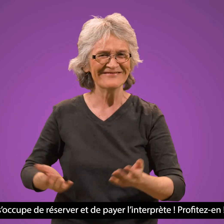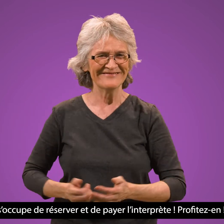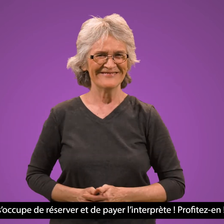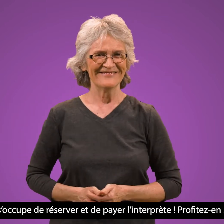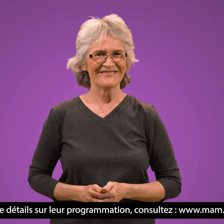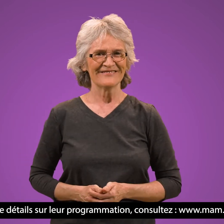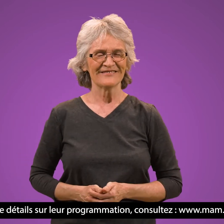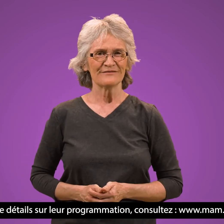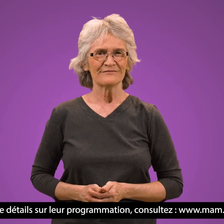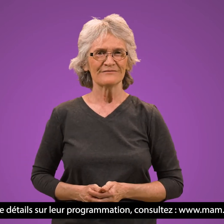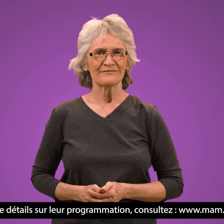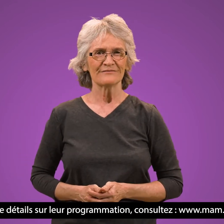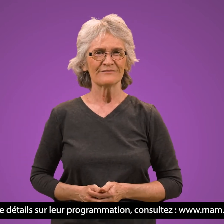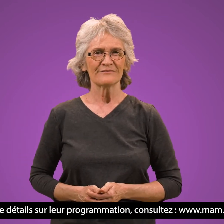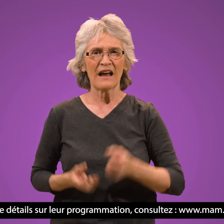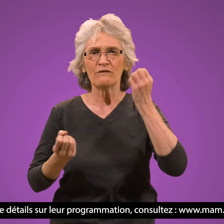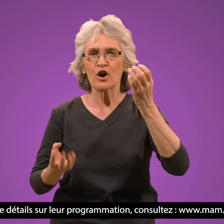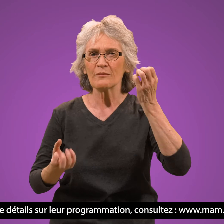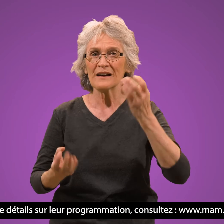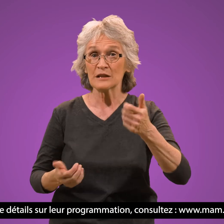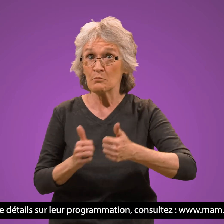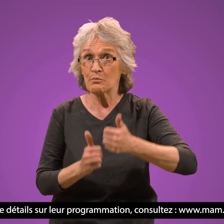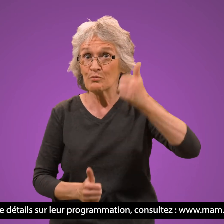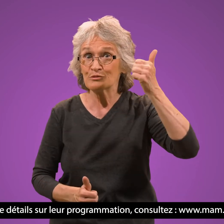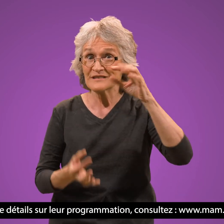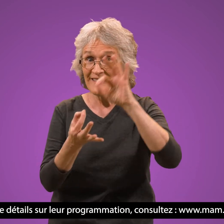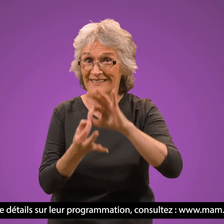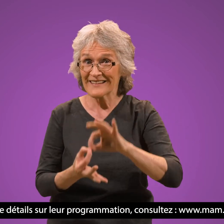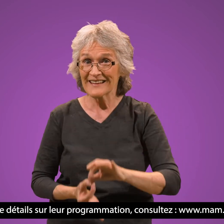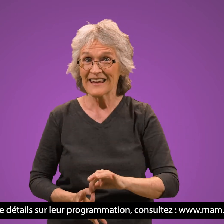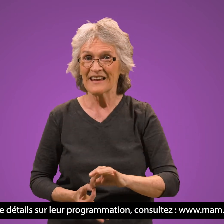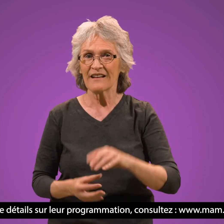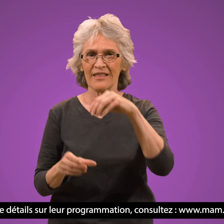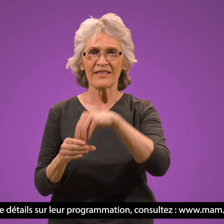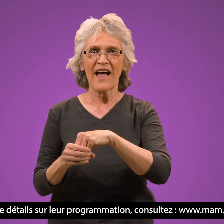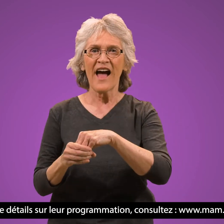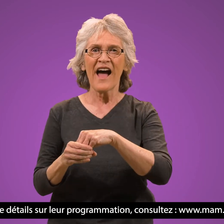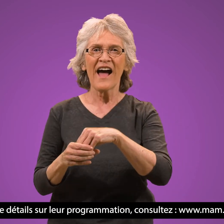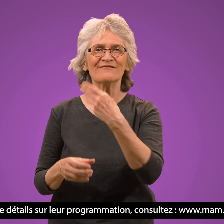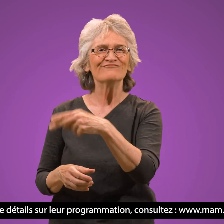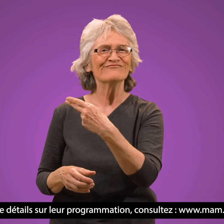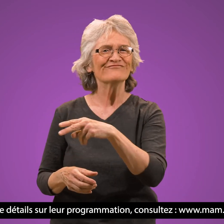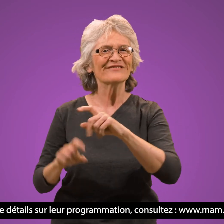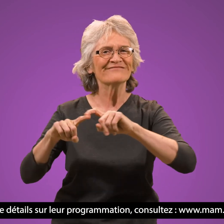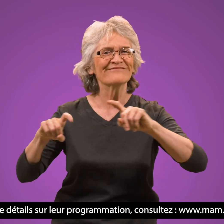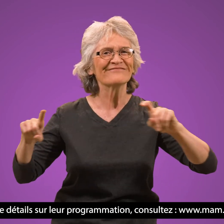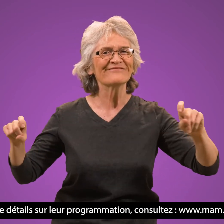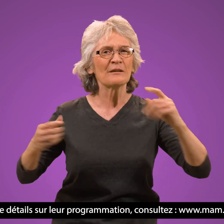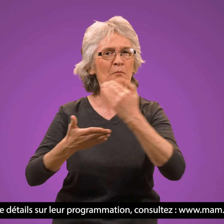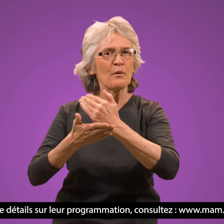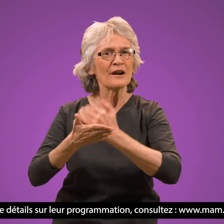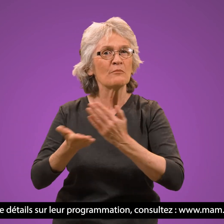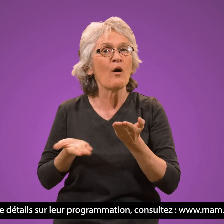Pour plus de détails sur leur programmation, consultez www.mam